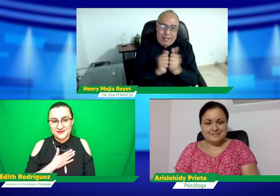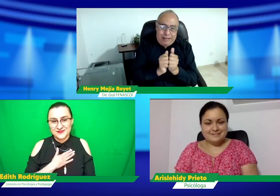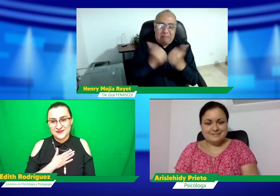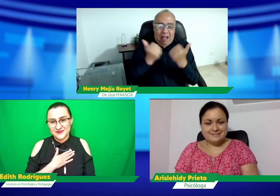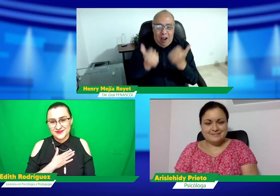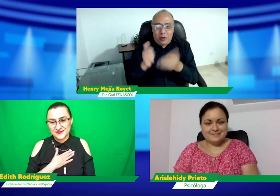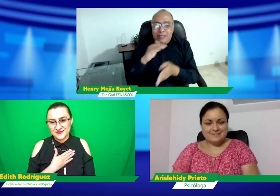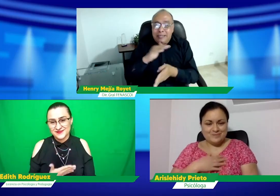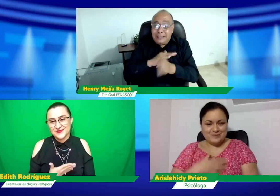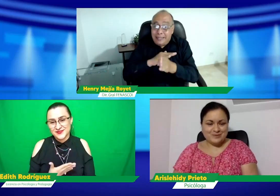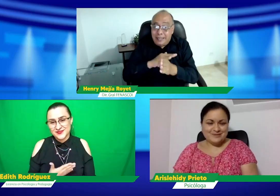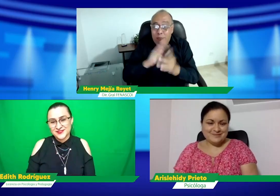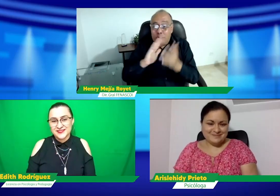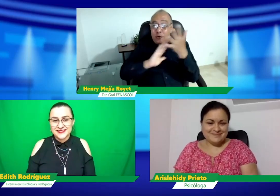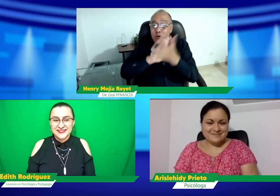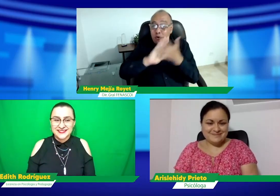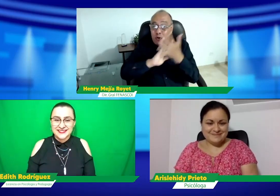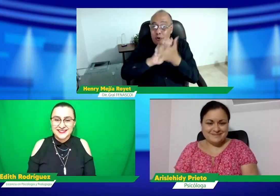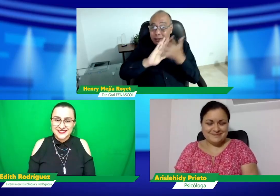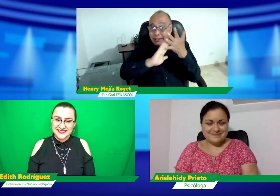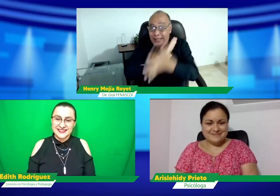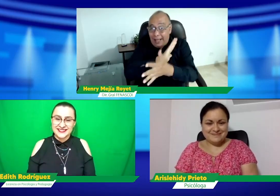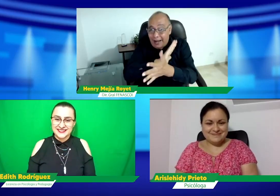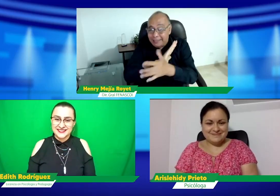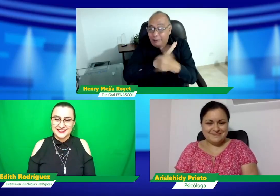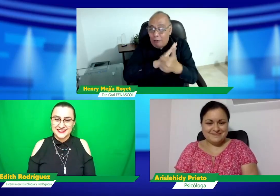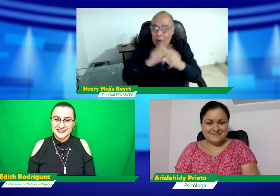interesante. Muchísimas gracias por acompañarnos.